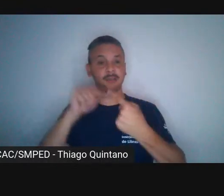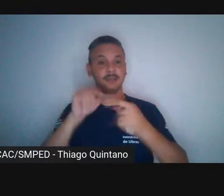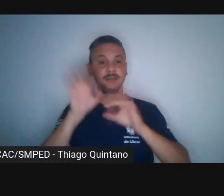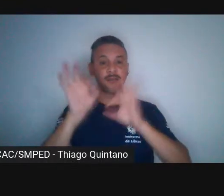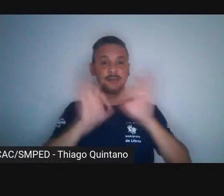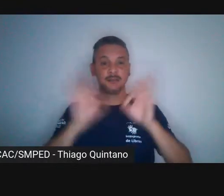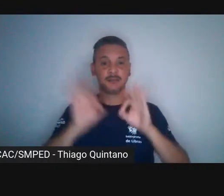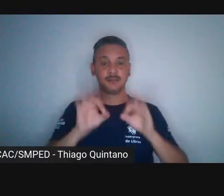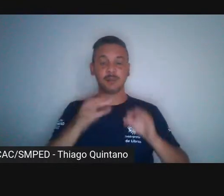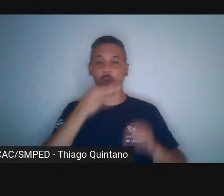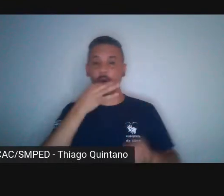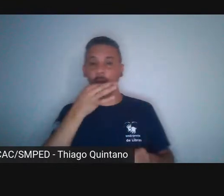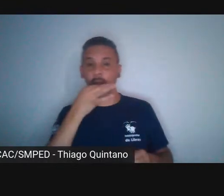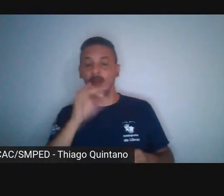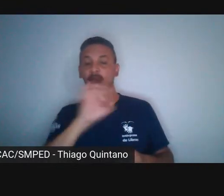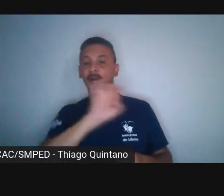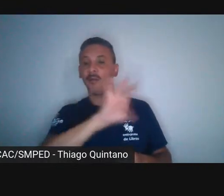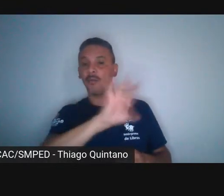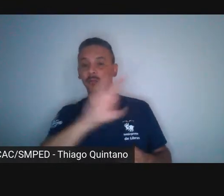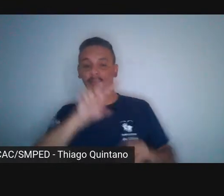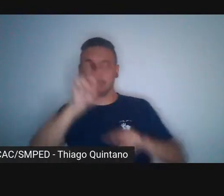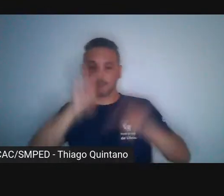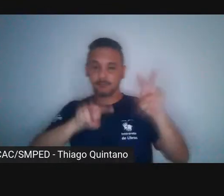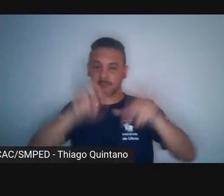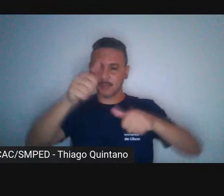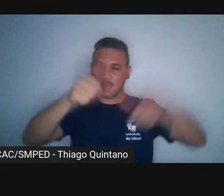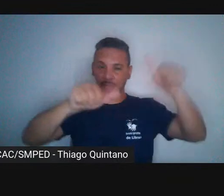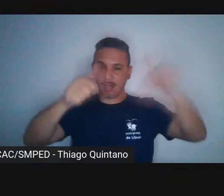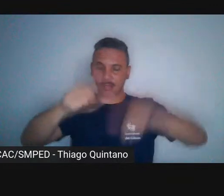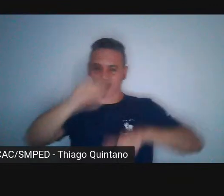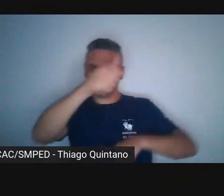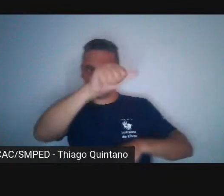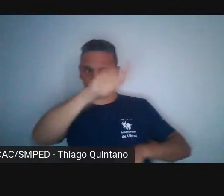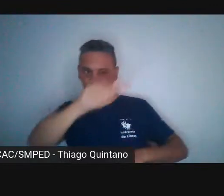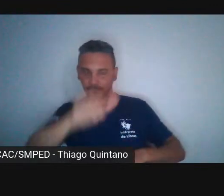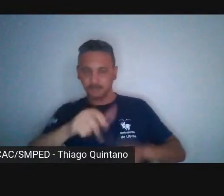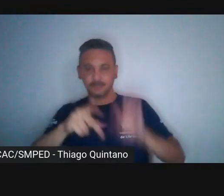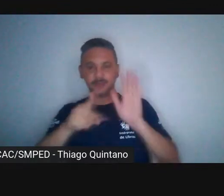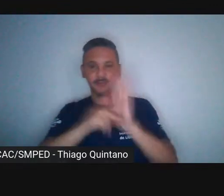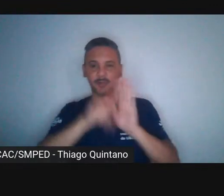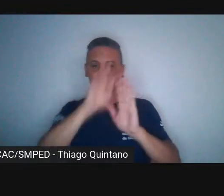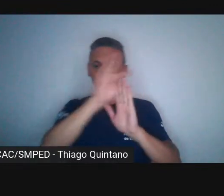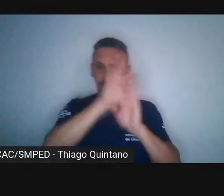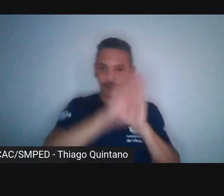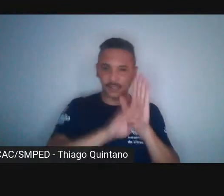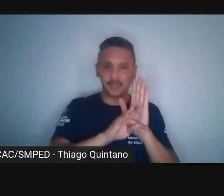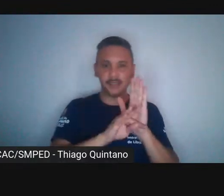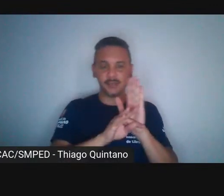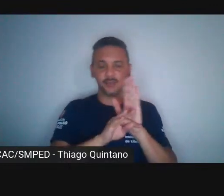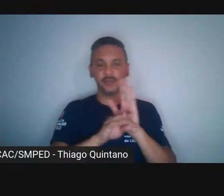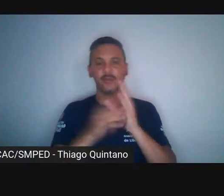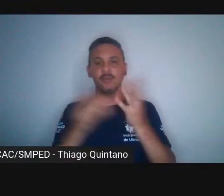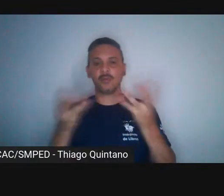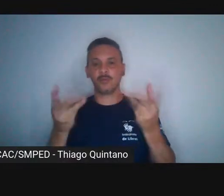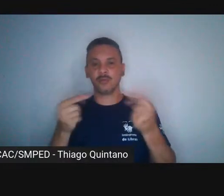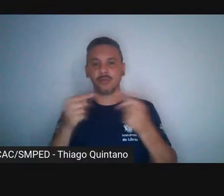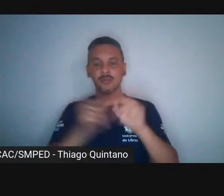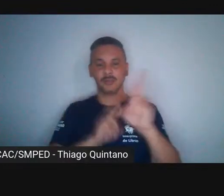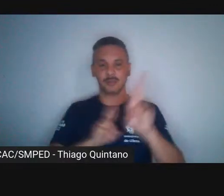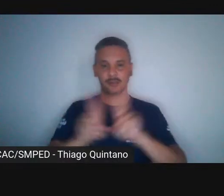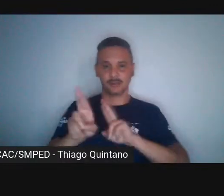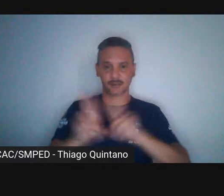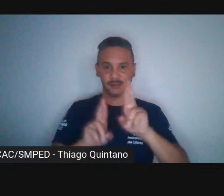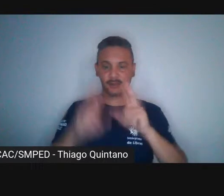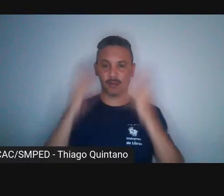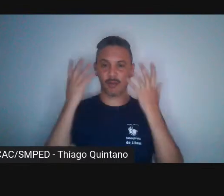o análise um pouco crítico de nossas condições, de nossas relações com a